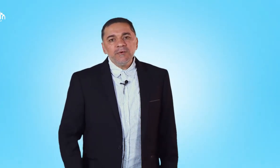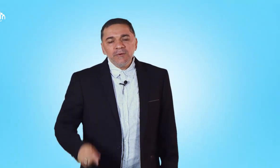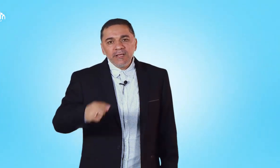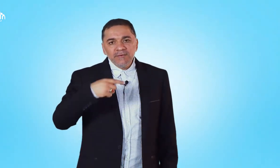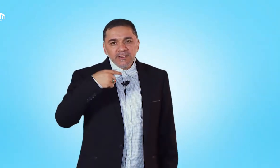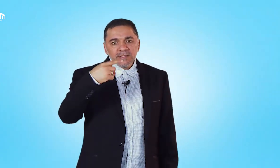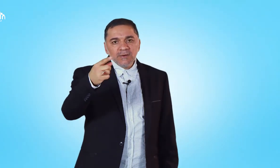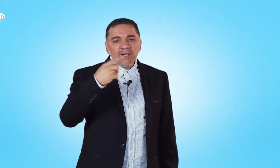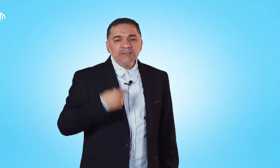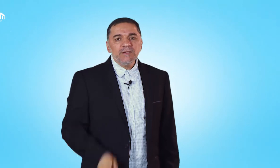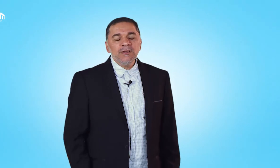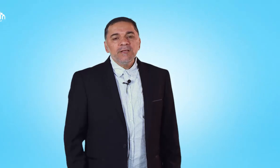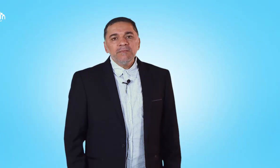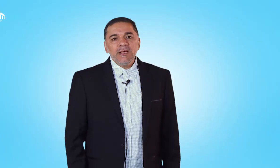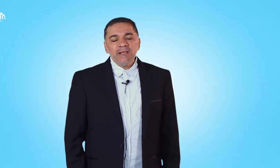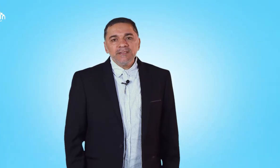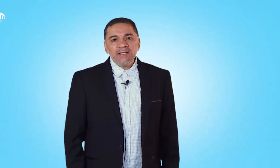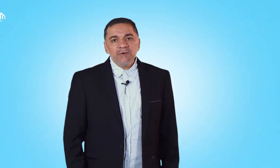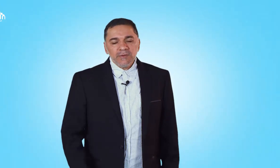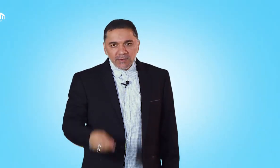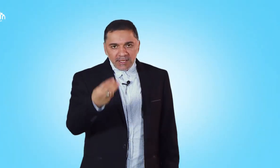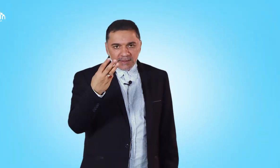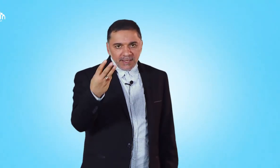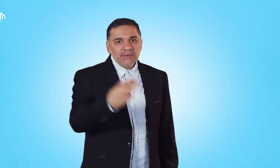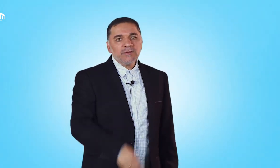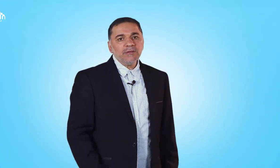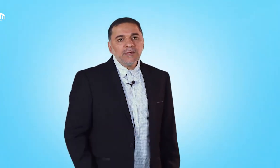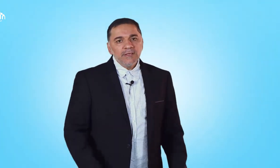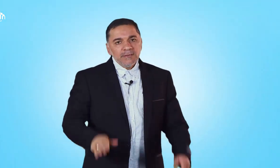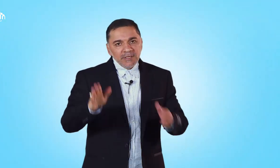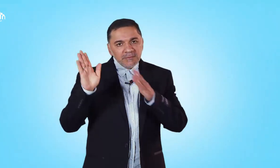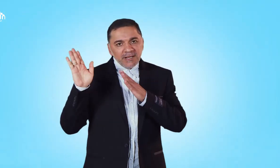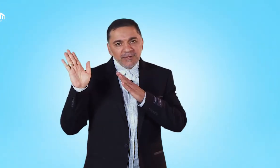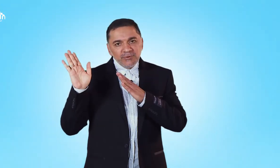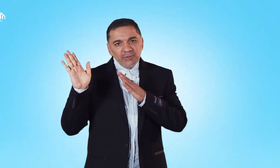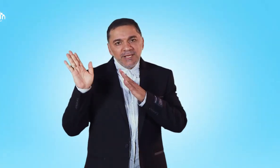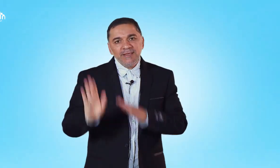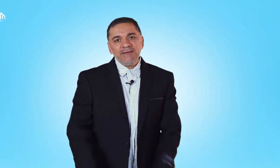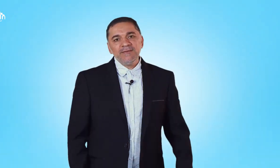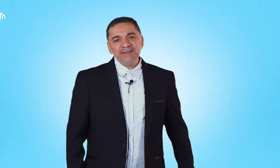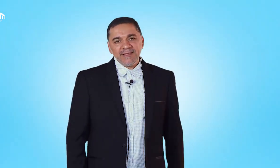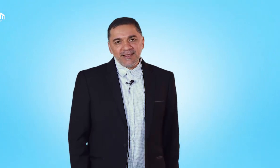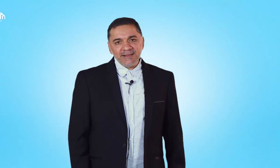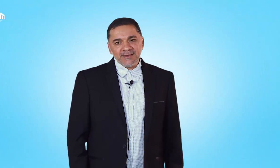وهو كيفية التواصل مع الأصام وقلنا هناك ثلاث طرق بالإمكان رجوع إليها في تلك الحلقة